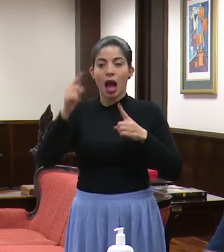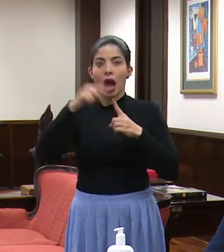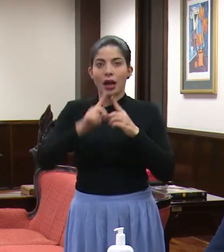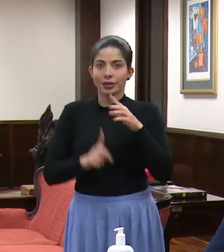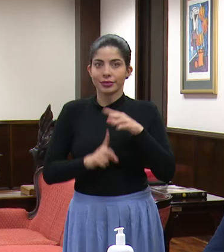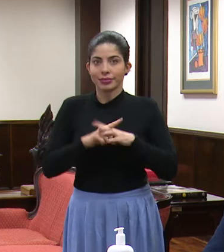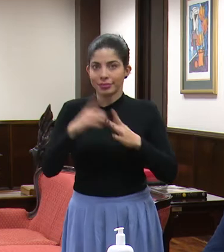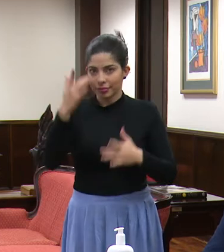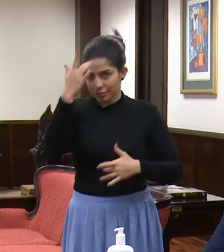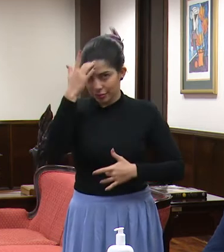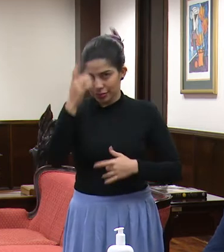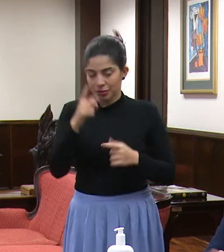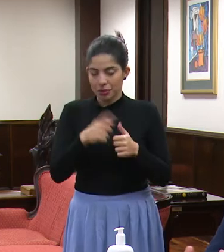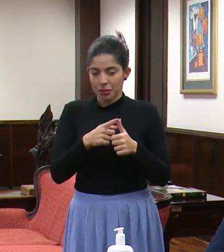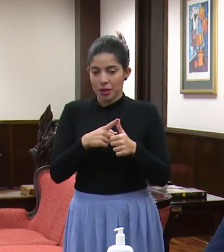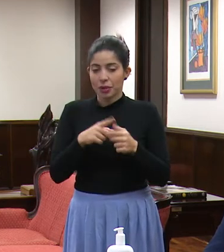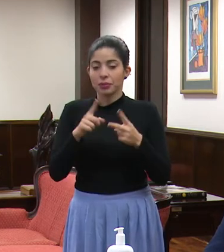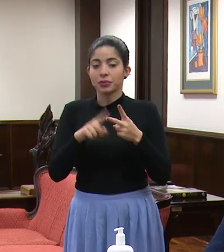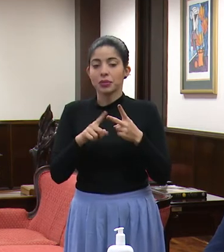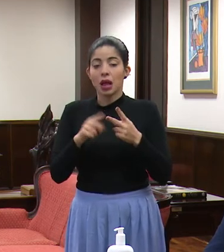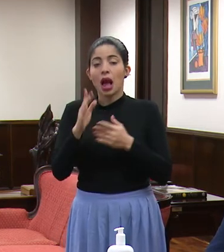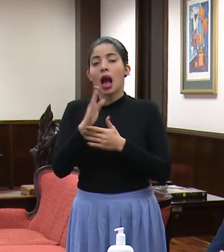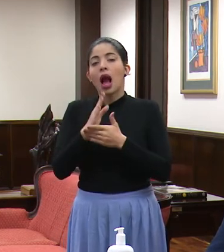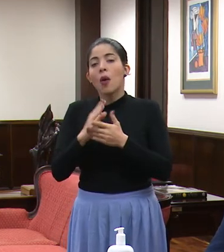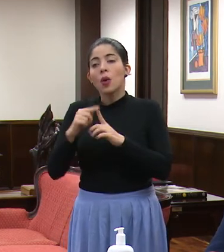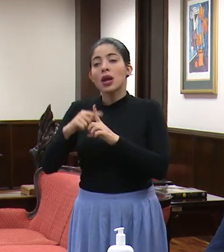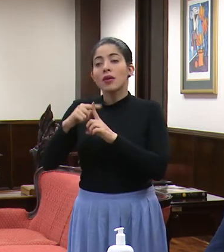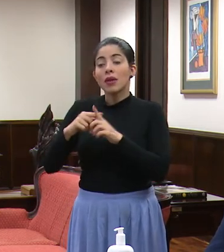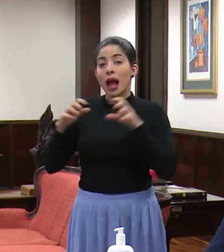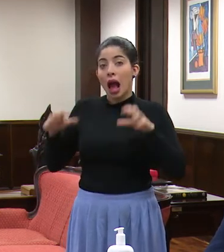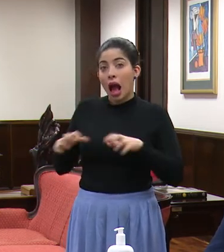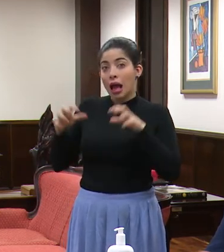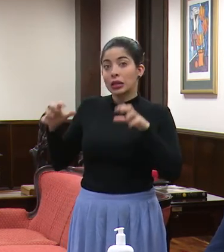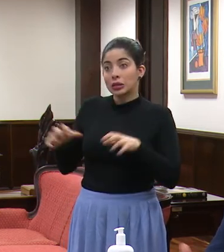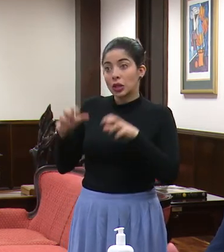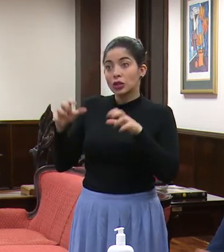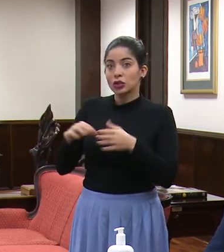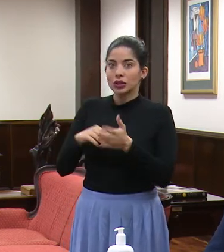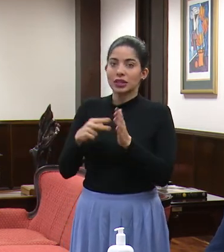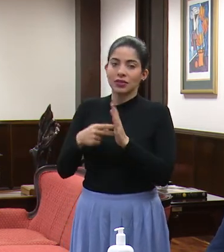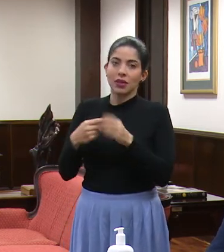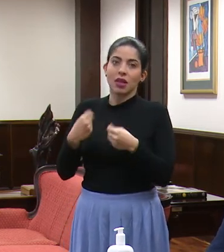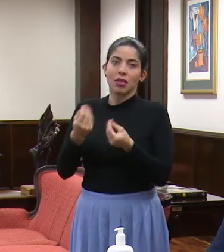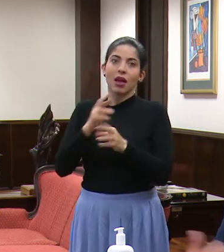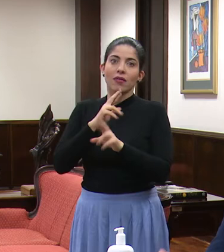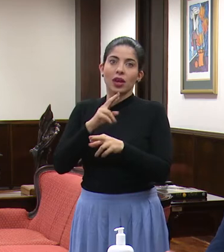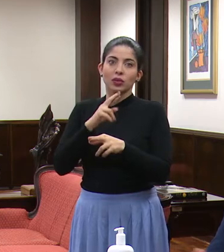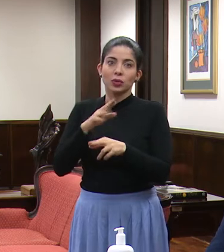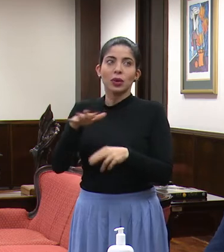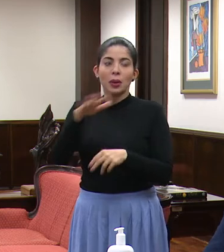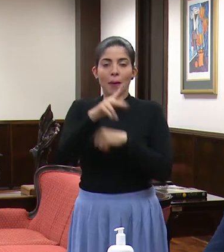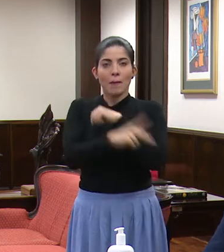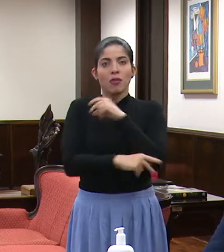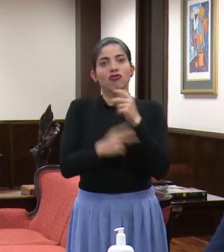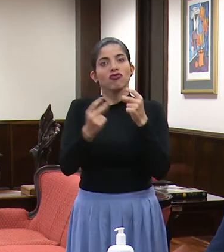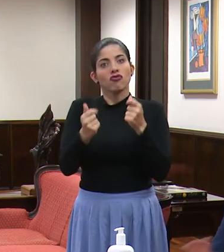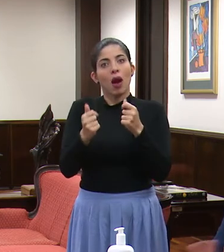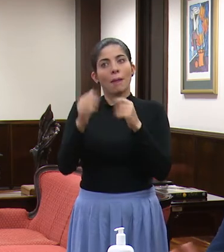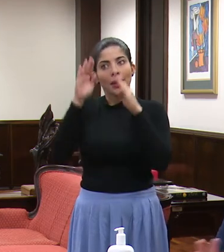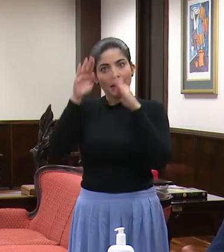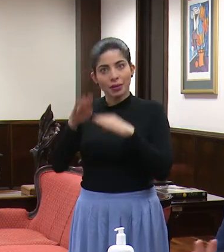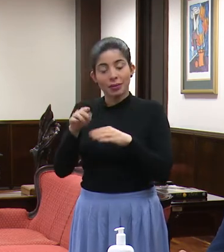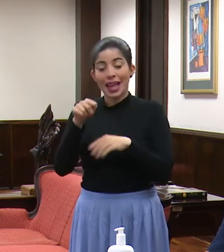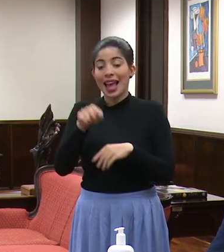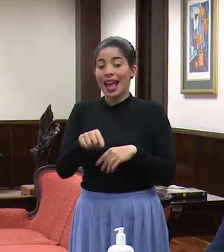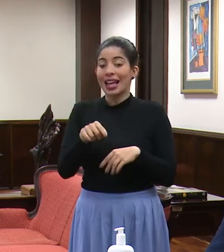pudiésemos decir también que en cierta medida, pues algunas de las acciones, pues están haciendo efecto, es decir, el país tomó acciones rápidas. Esta